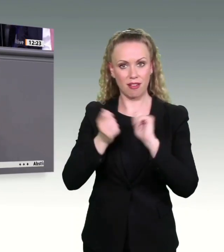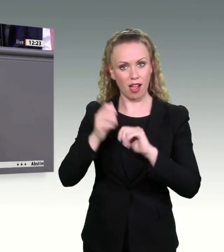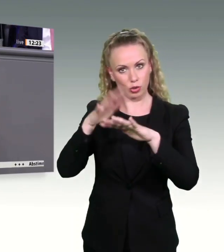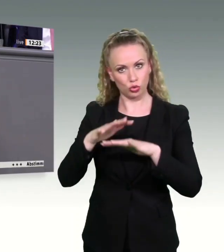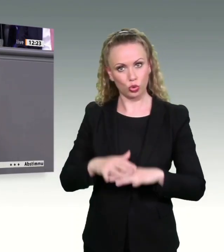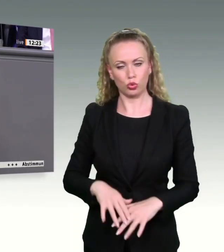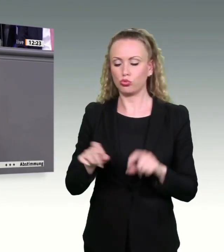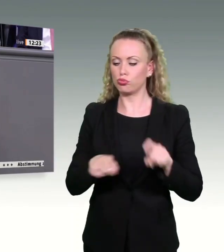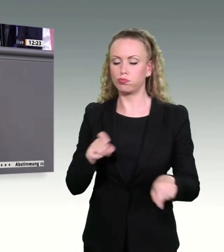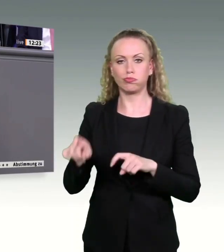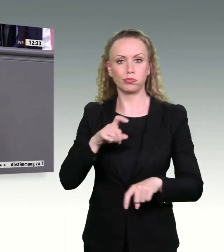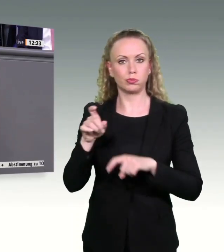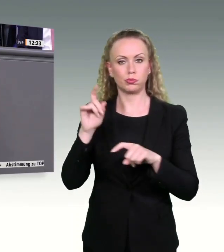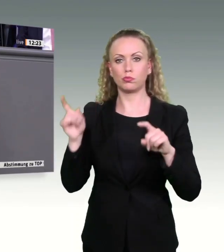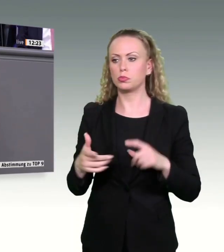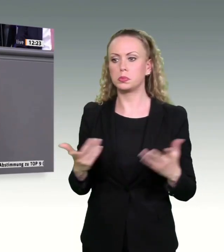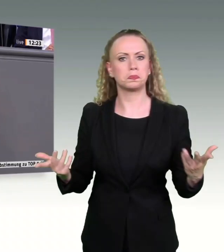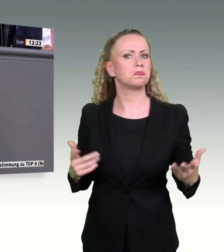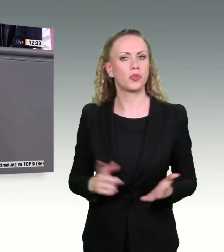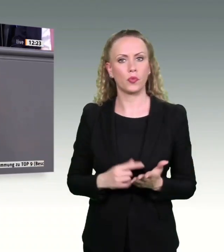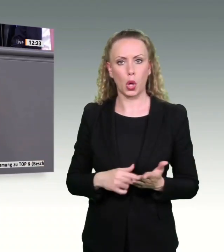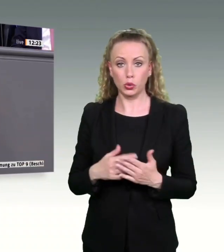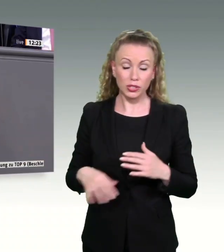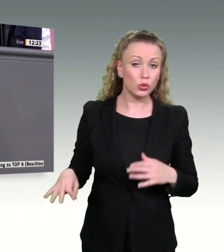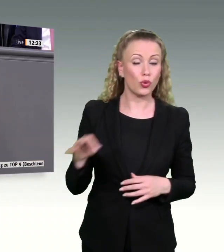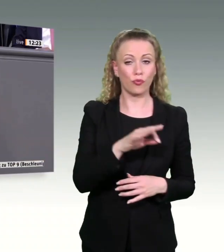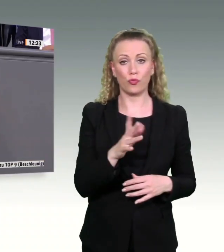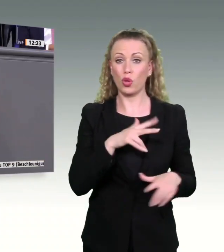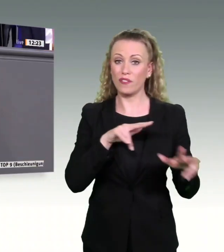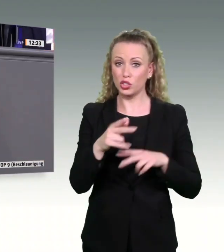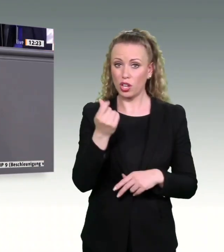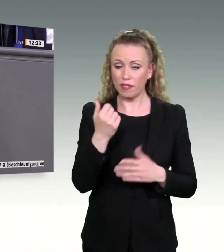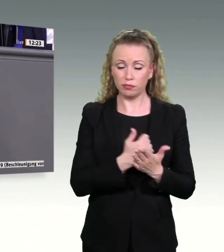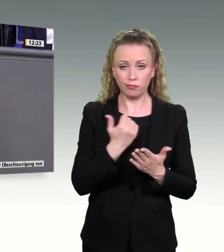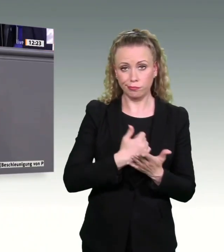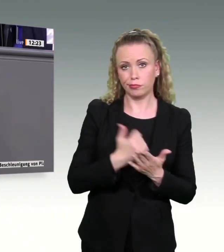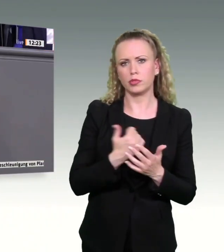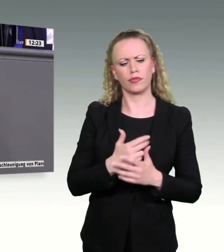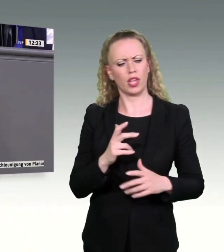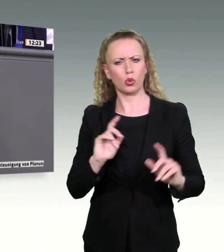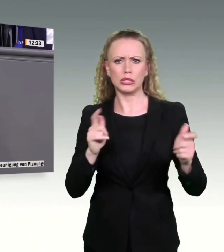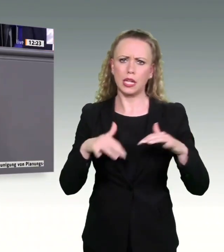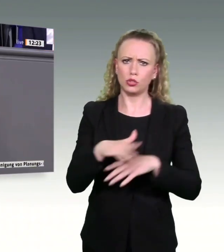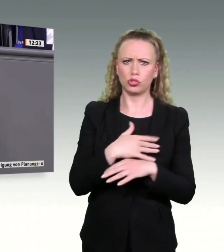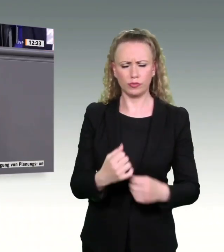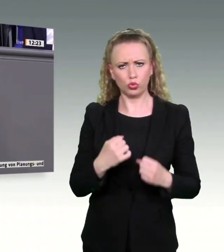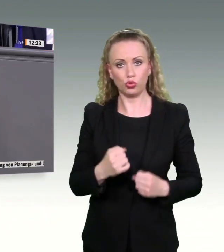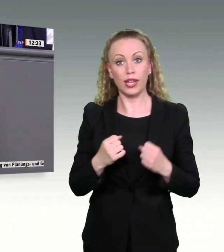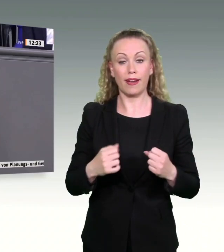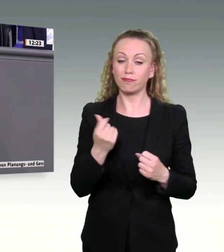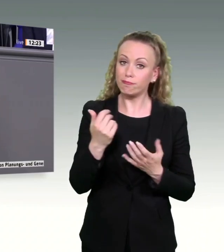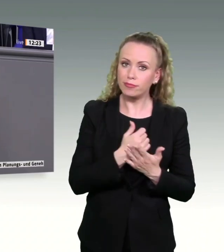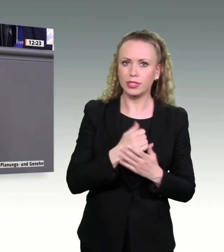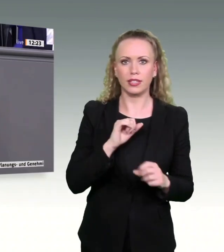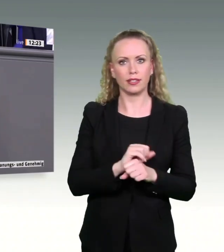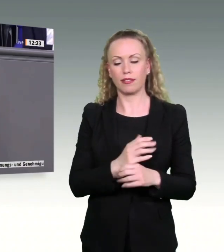Voraussetzung für eine moderne, für eine selbstbestimmte und für eine wirtschaftlich starke Gesellschaft. Und dafür zu sorgen, dass die Flecken geschlossen werden, die